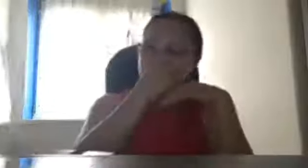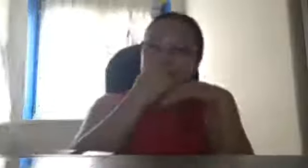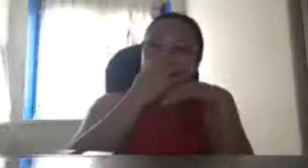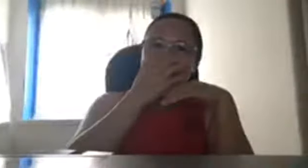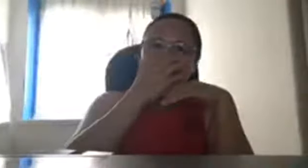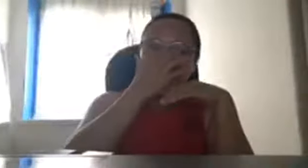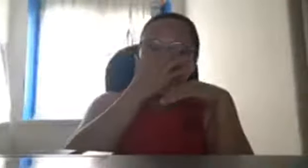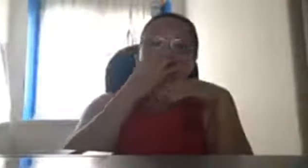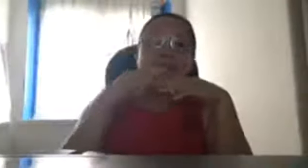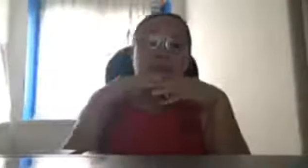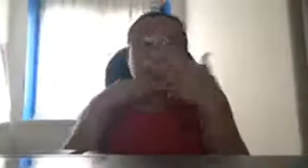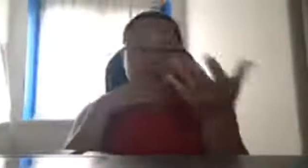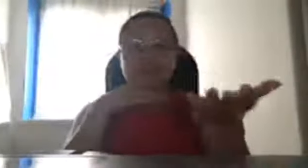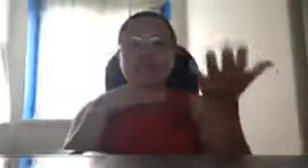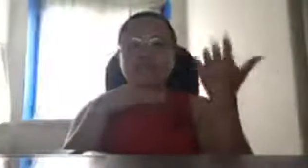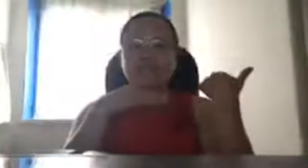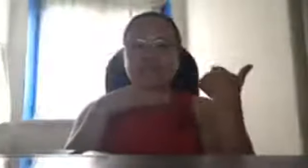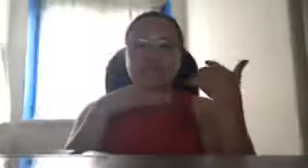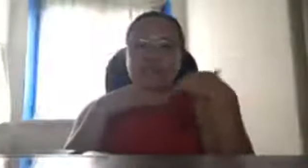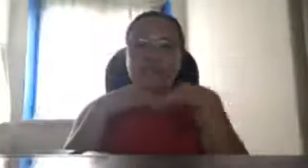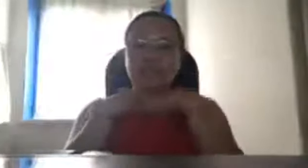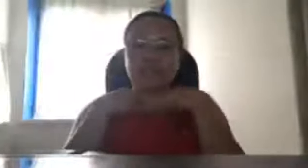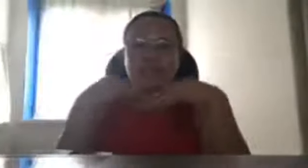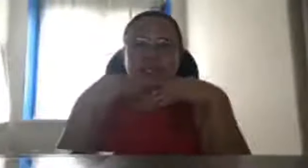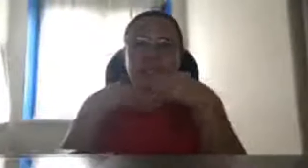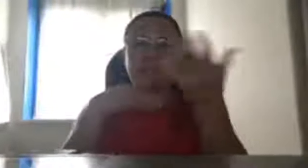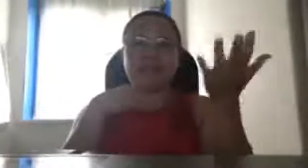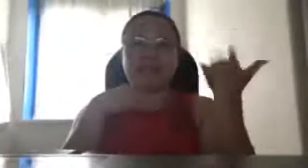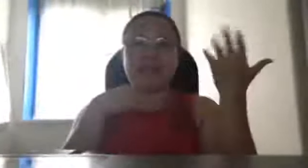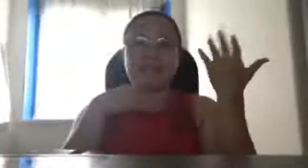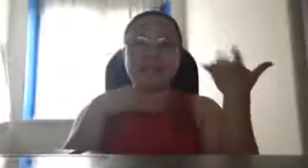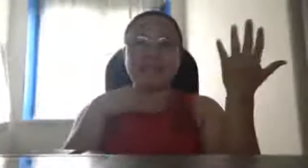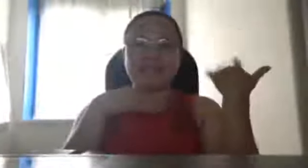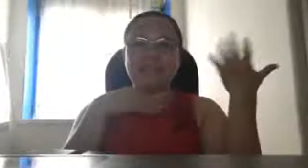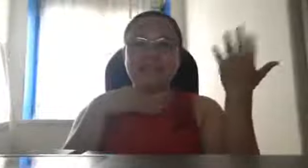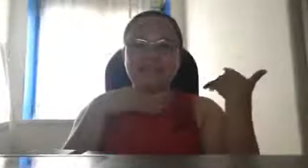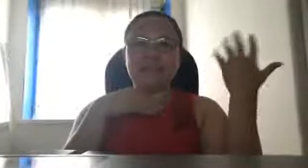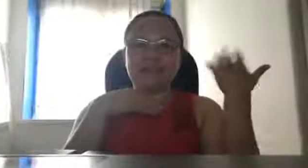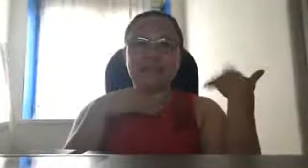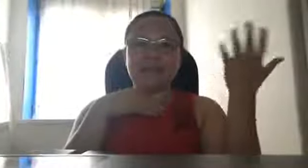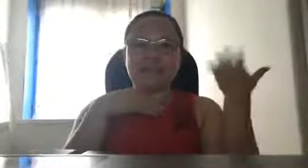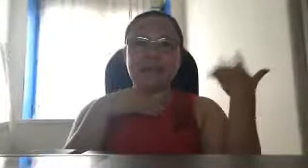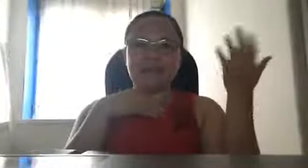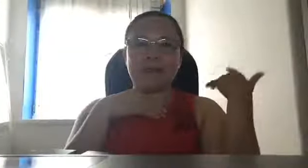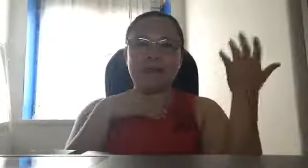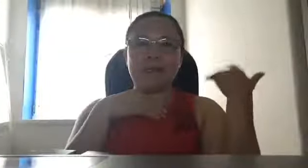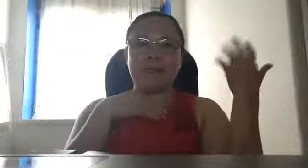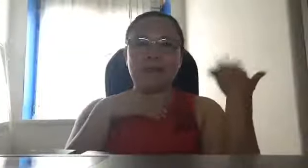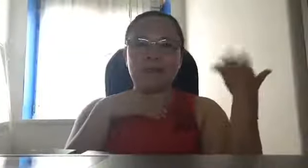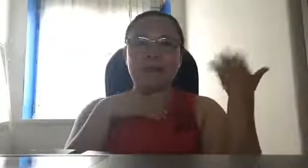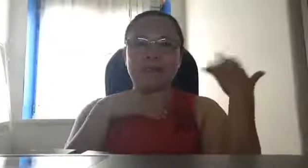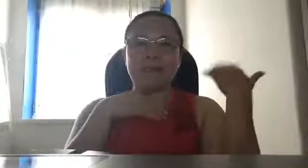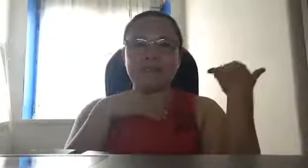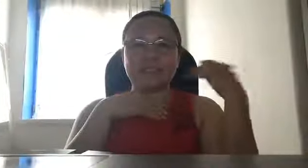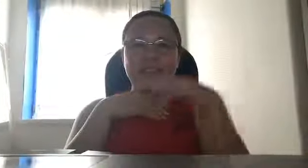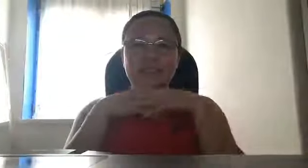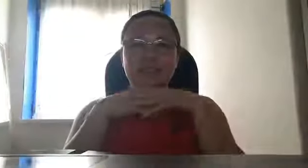hindi na po nating katulad kami hindi na namin iniisip na pinahirapan kami ng core administration